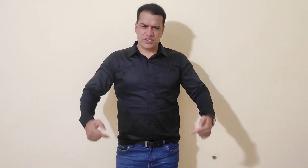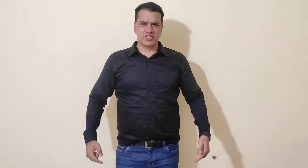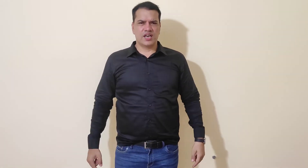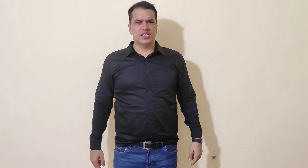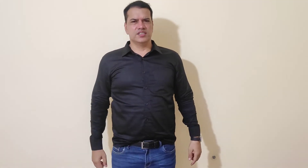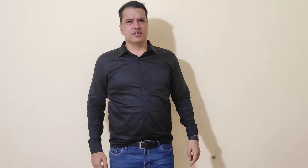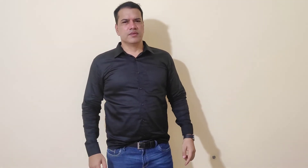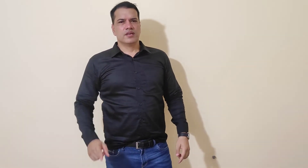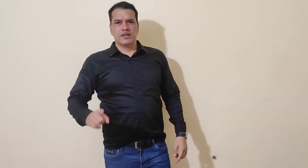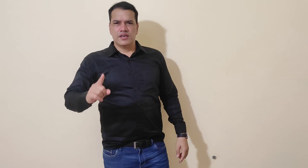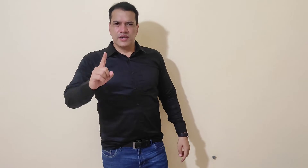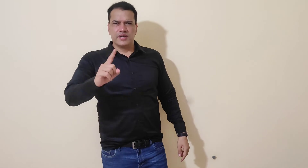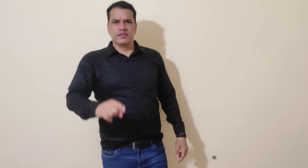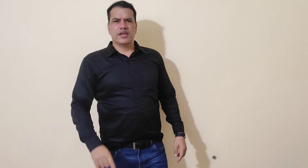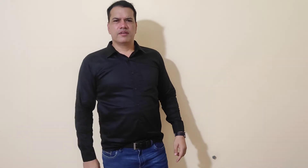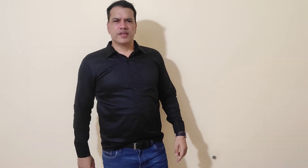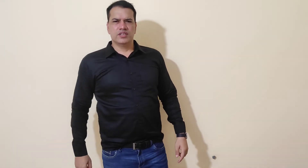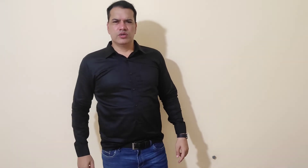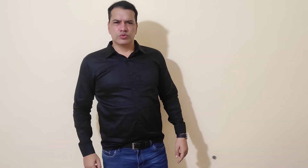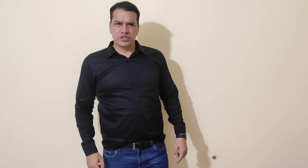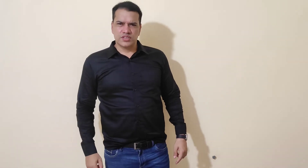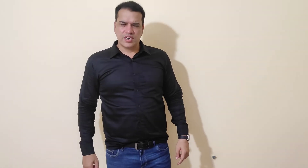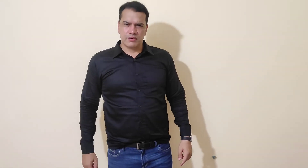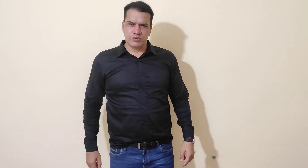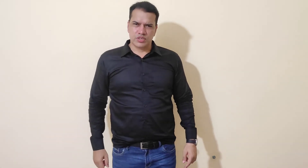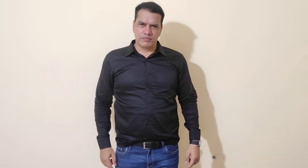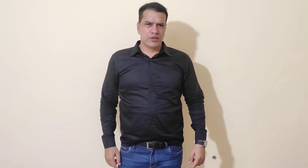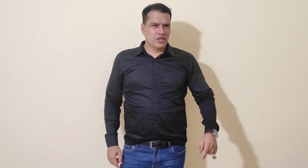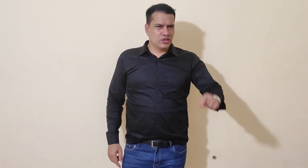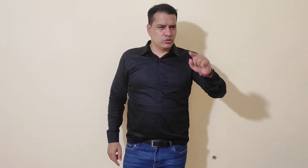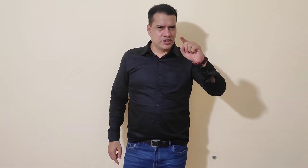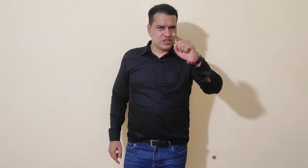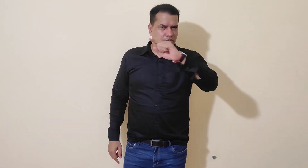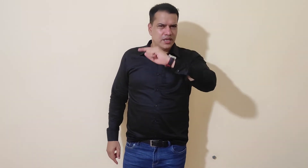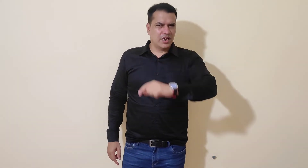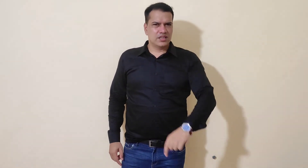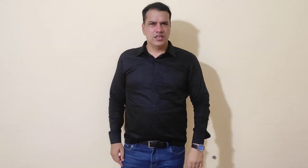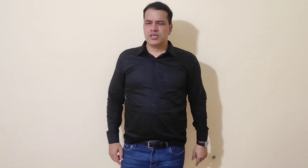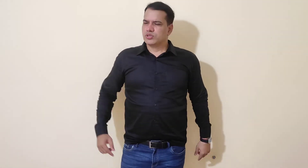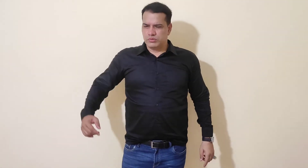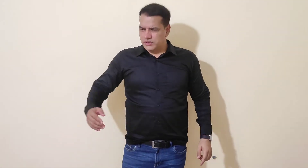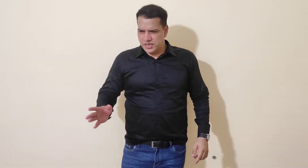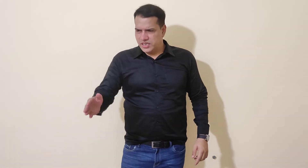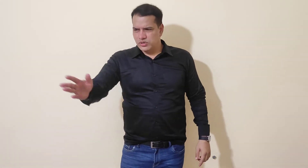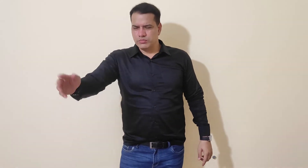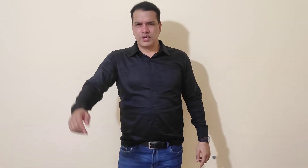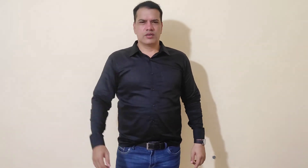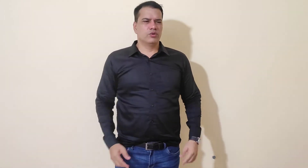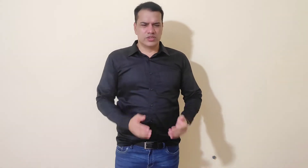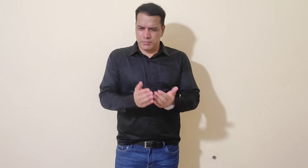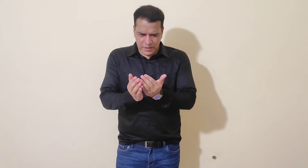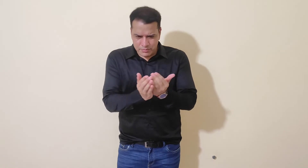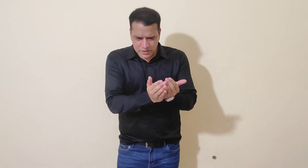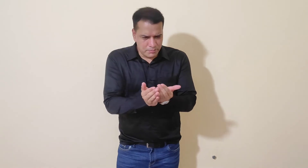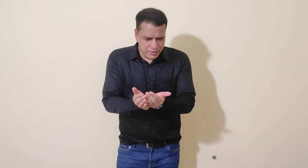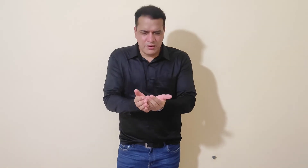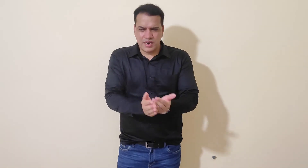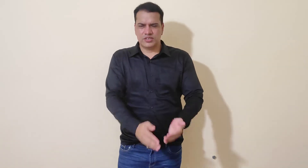इंचॉरेंस करा लीजिए एक तिन एक वेक्ती ने उससे जाकर पूछा कि तुम्हें शरम नहीं आती तुम गली गली जाकर लोगों से लाइफ इंच्वरेंस की भीक